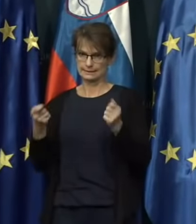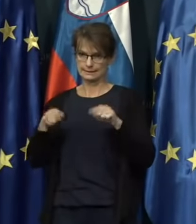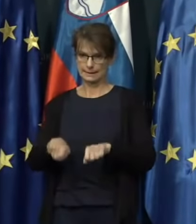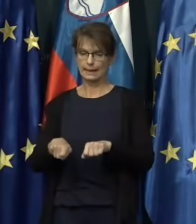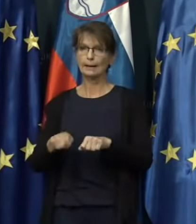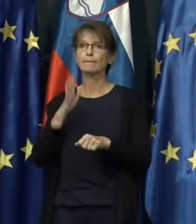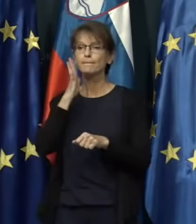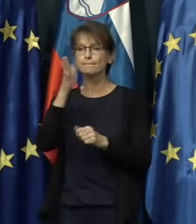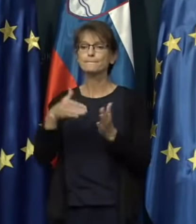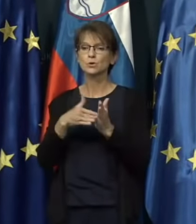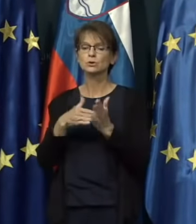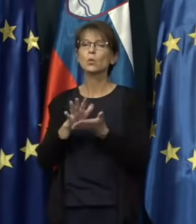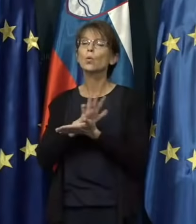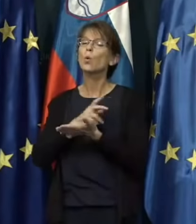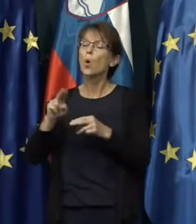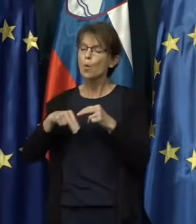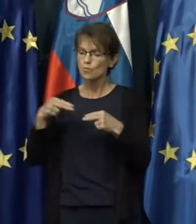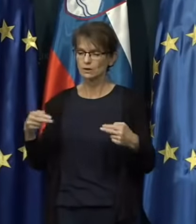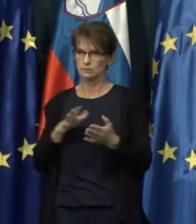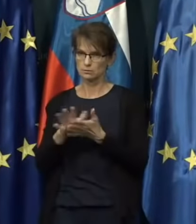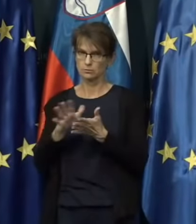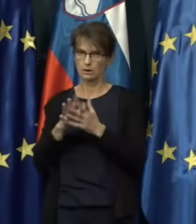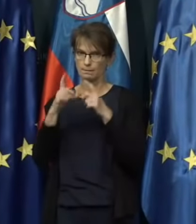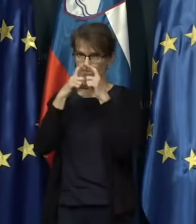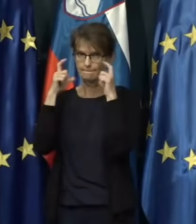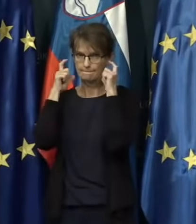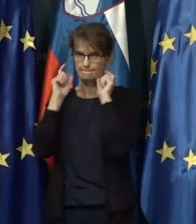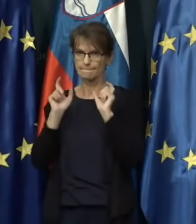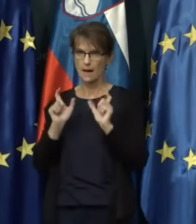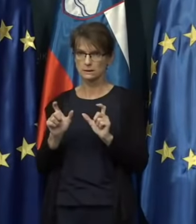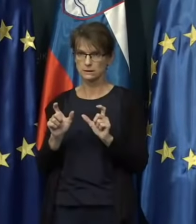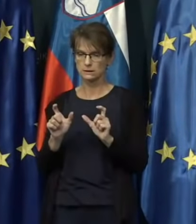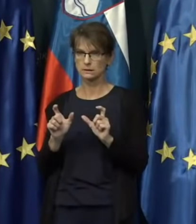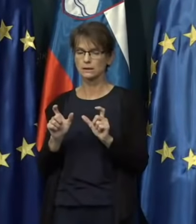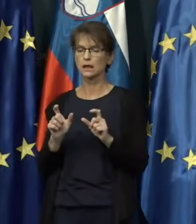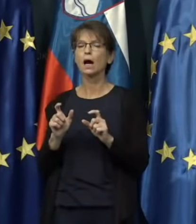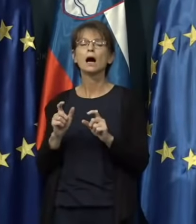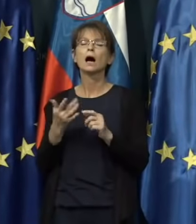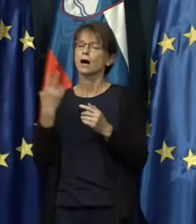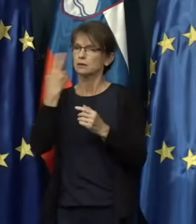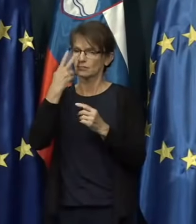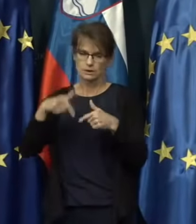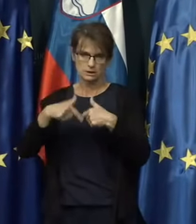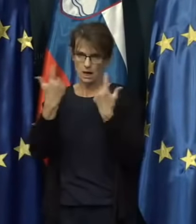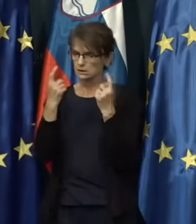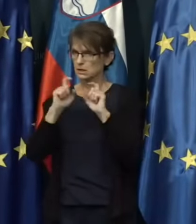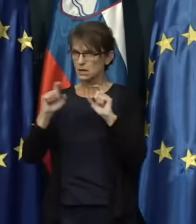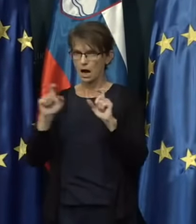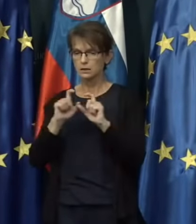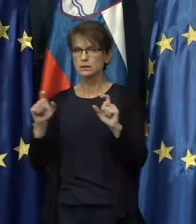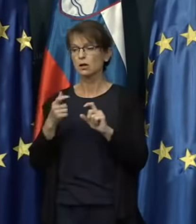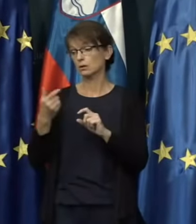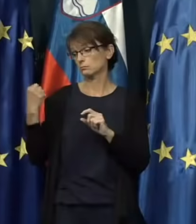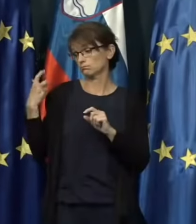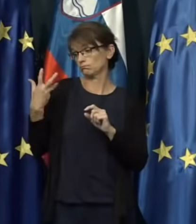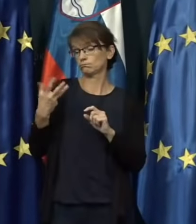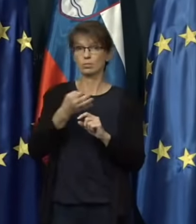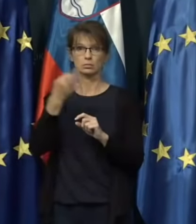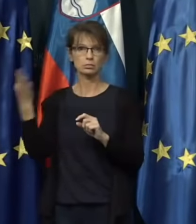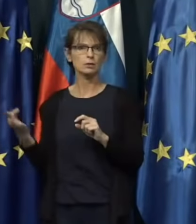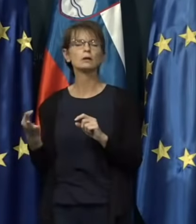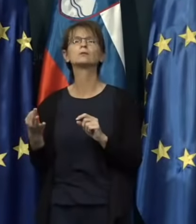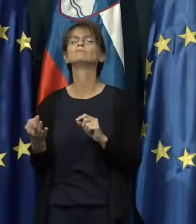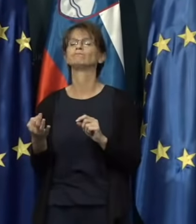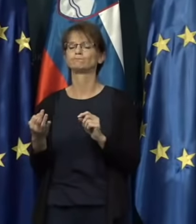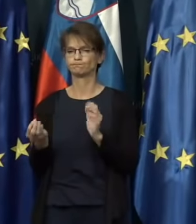bo potrebna obvezna uporaba zaščitnih mask. Razlog je jasen, se pravi v zadnjih njih beležimo